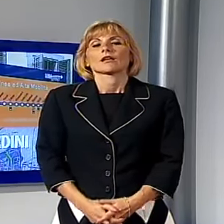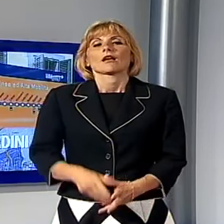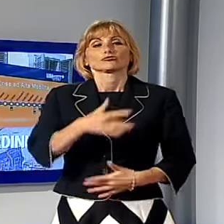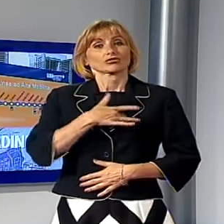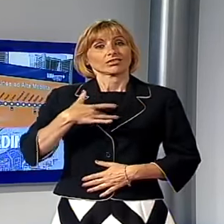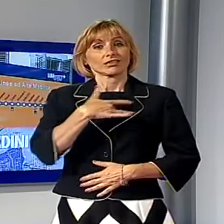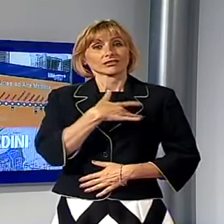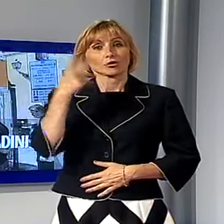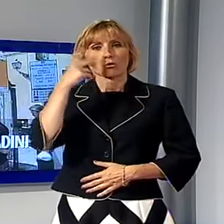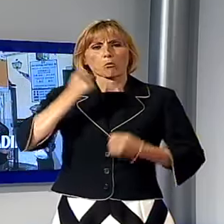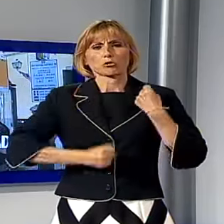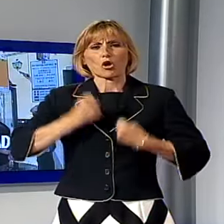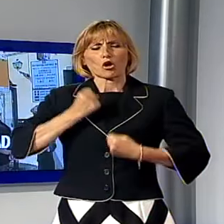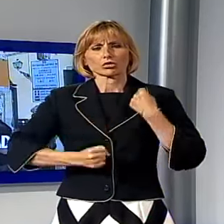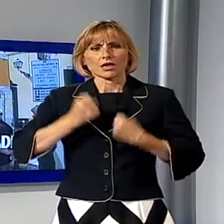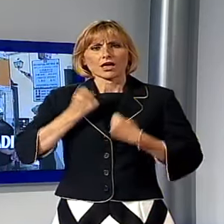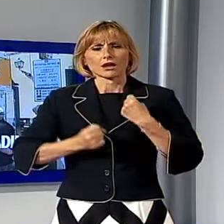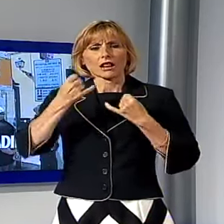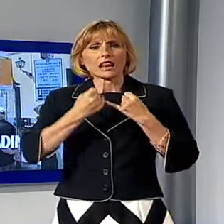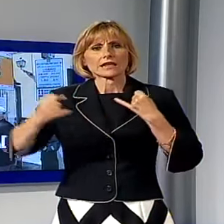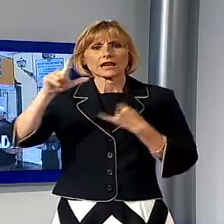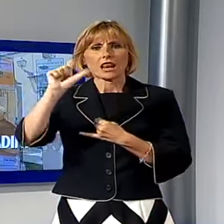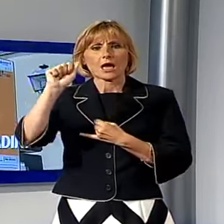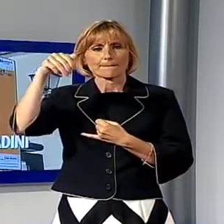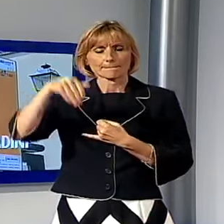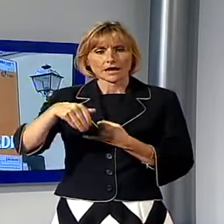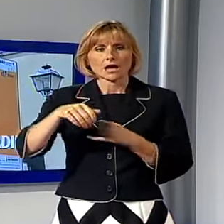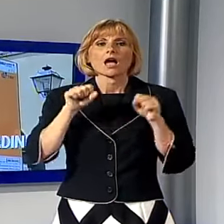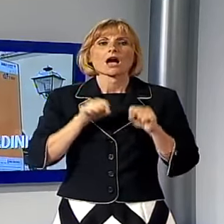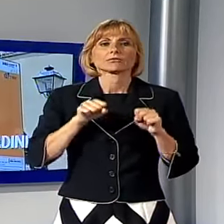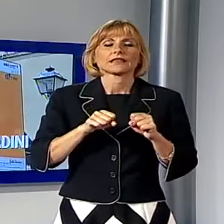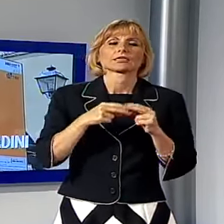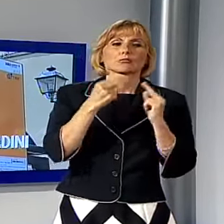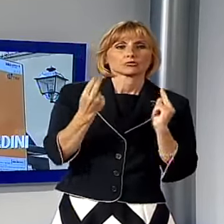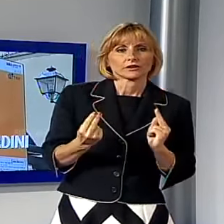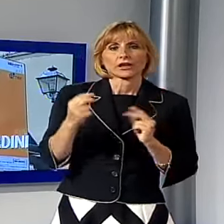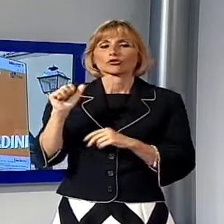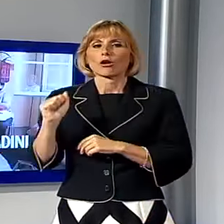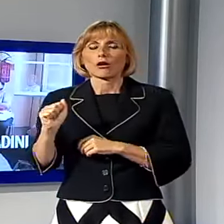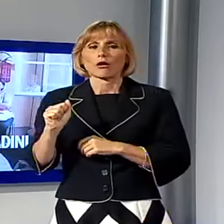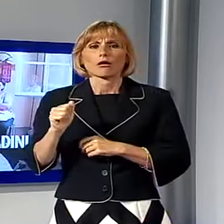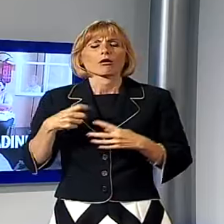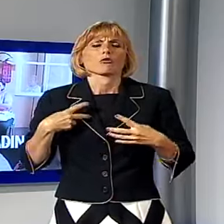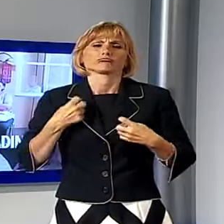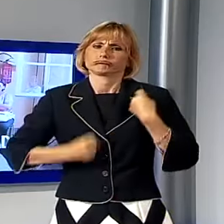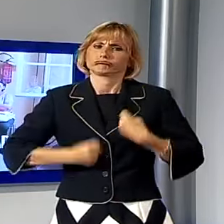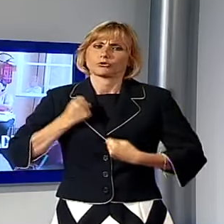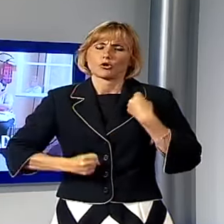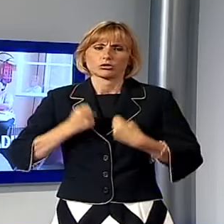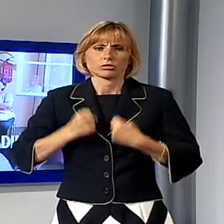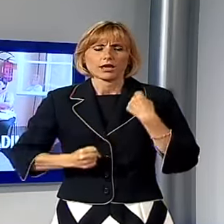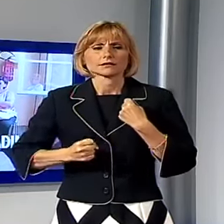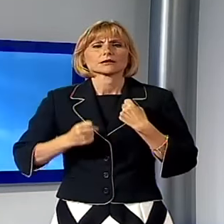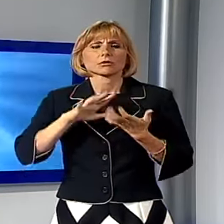Proteste dei cittadini per le linee Laham, gli abitanti di Pontetetto e Antraccoli sono sul piede di guerra dopo la rivoluzione del